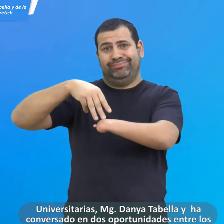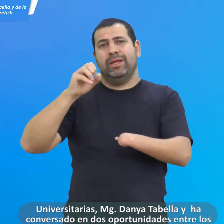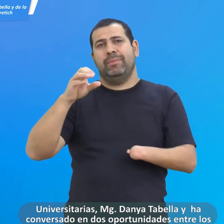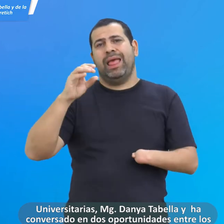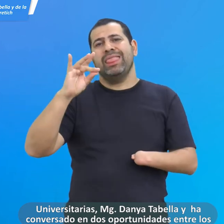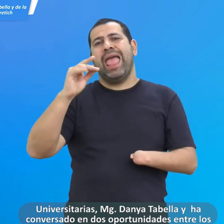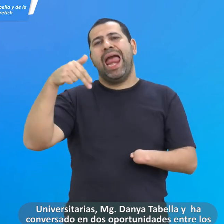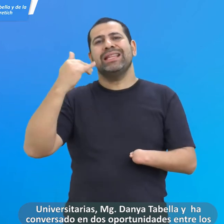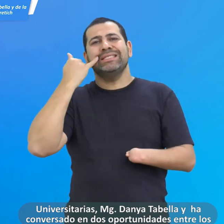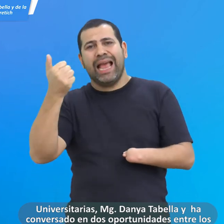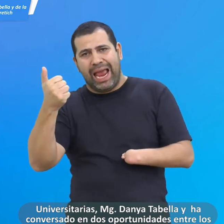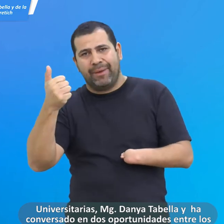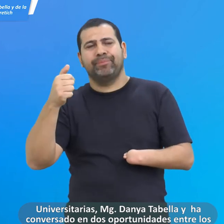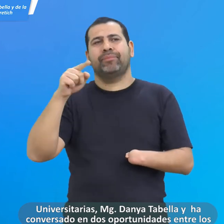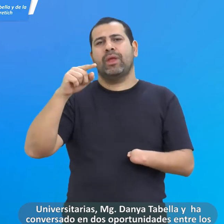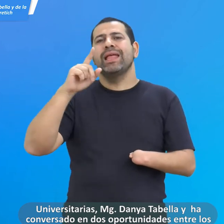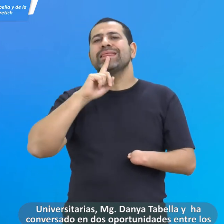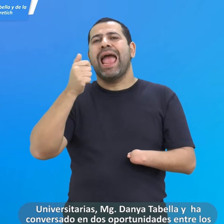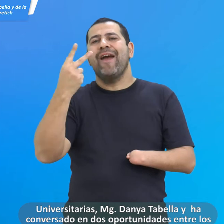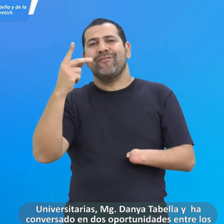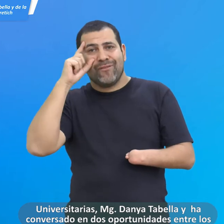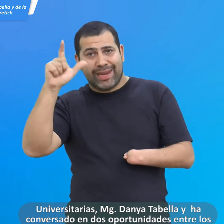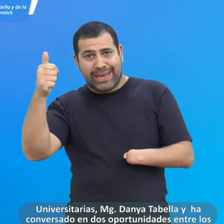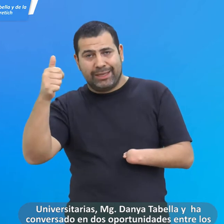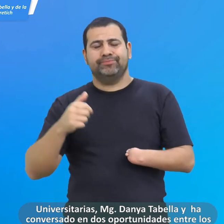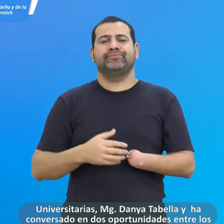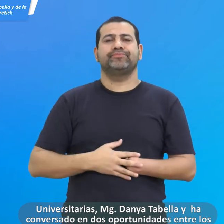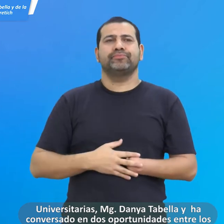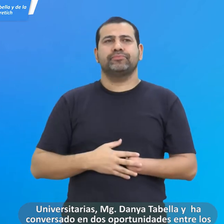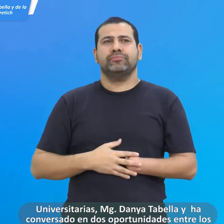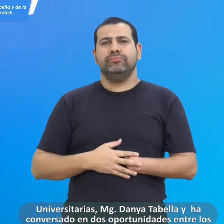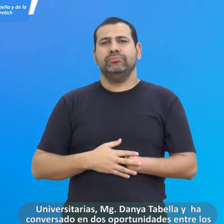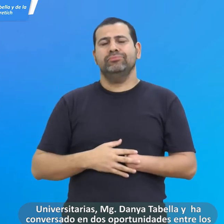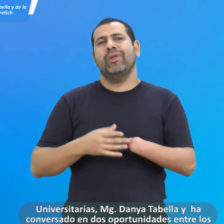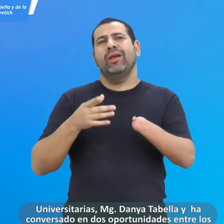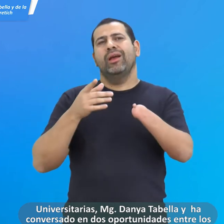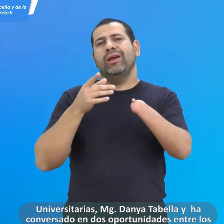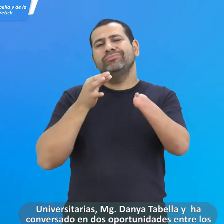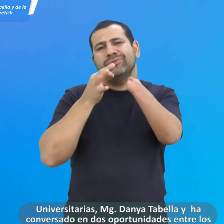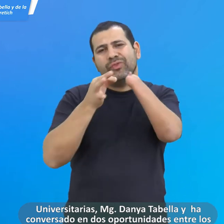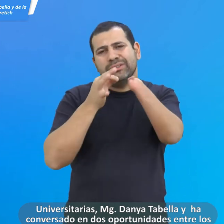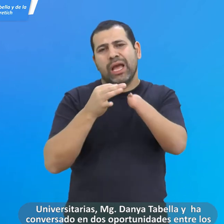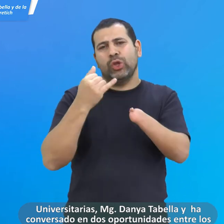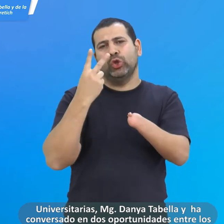Magíster Dania Tabela, y ha conversado en dos